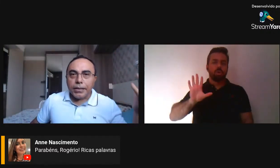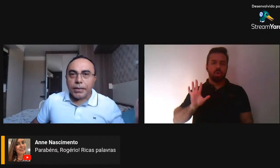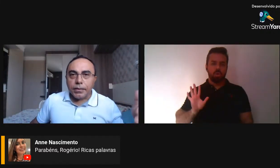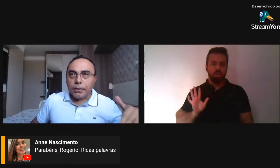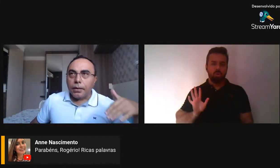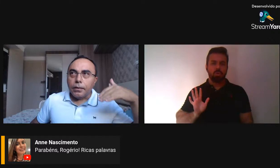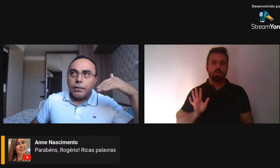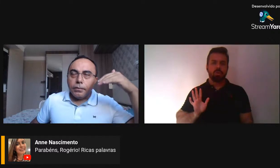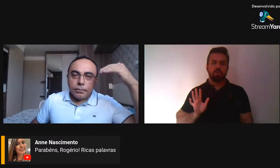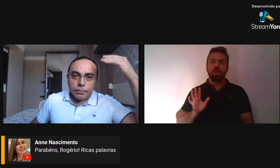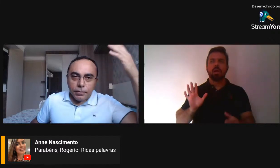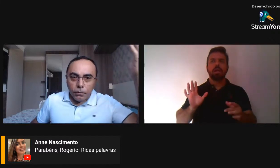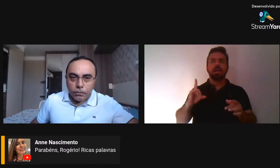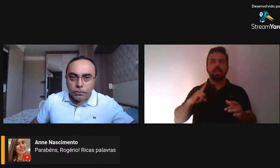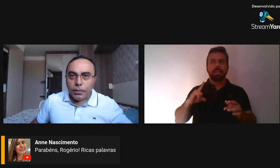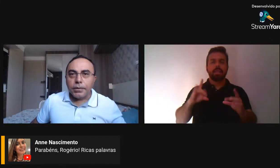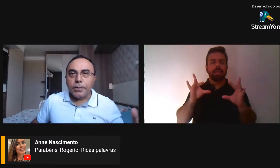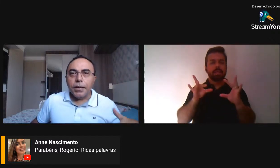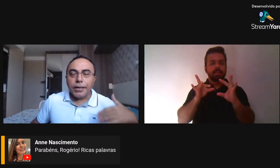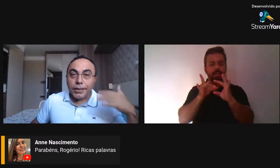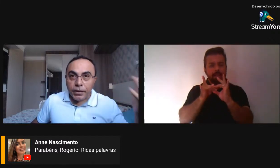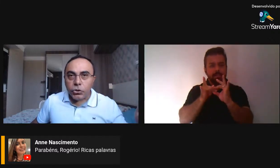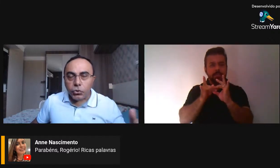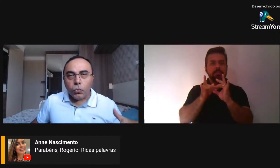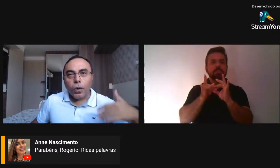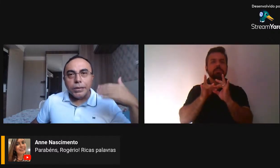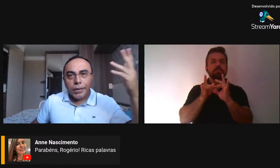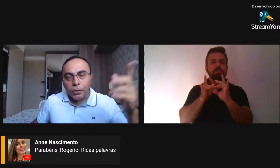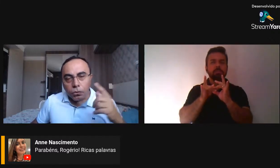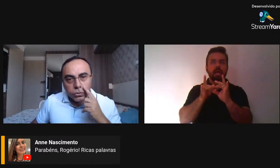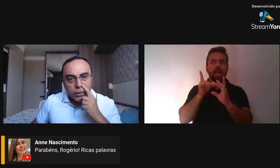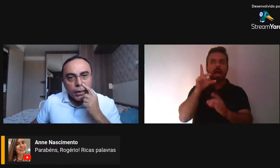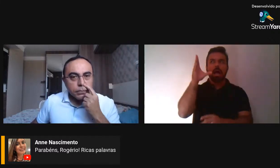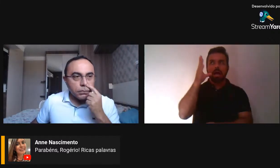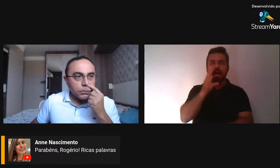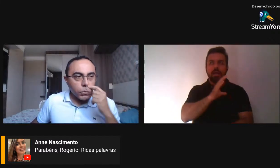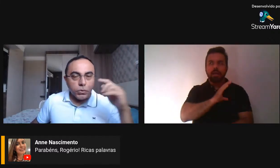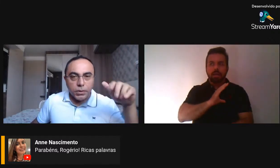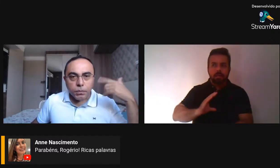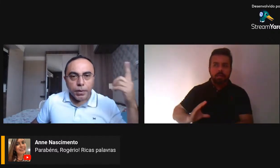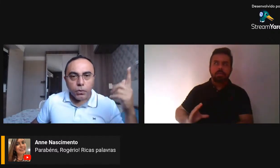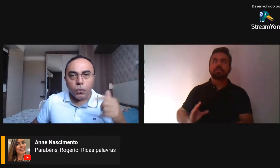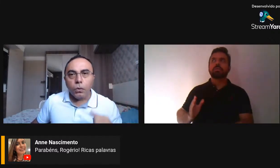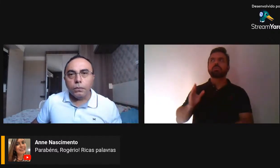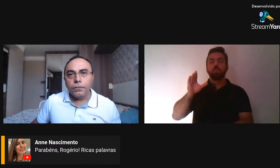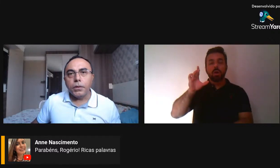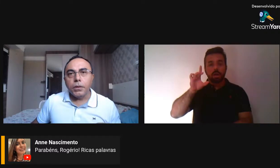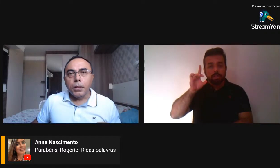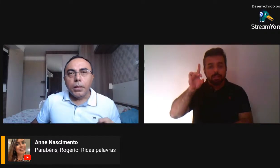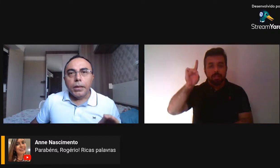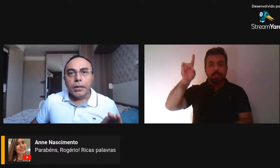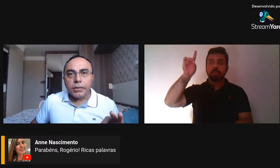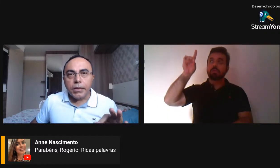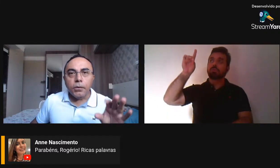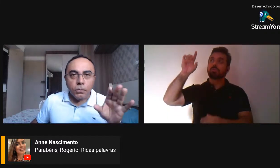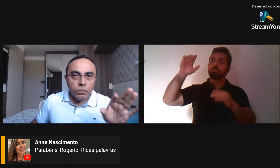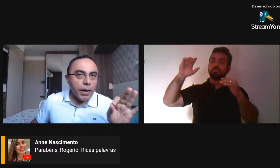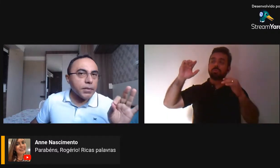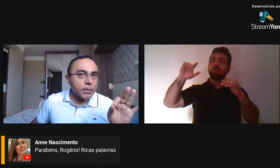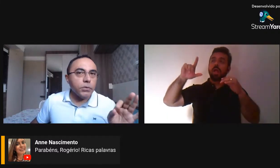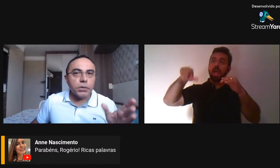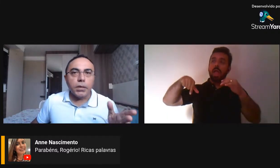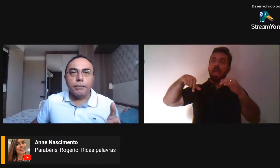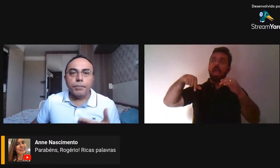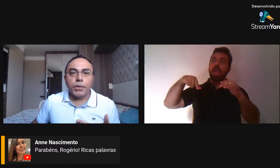ligada a Cristo ou a Deus, um ser superior, enfim, eles têm